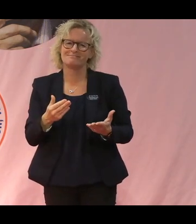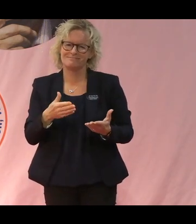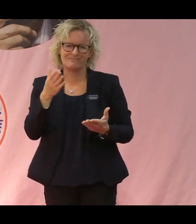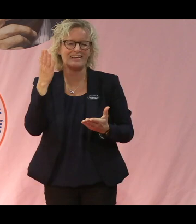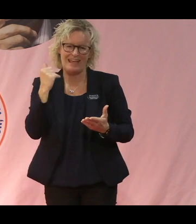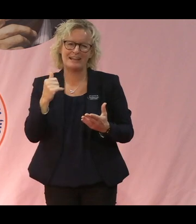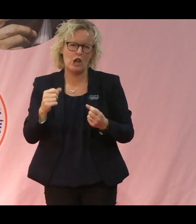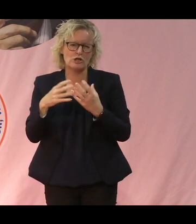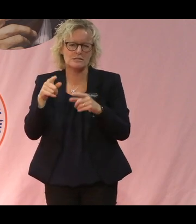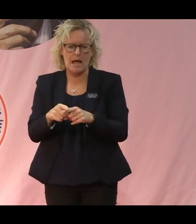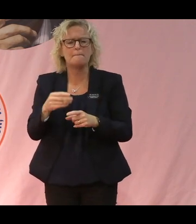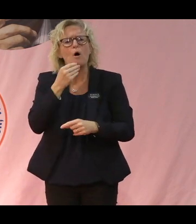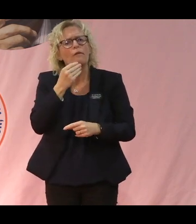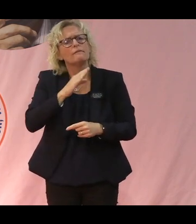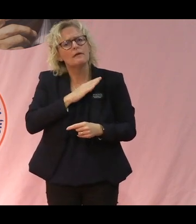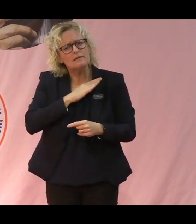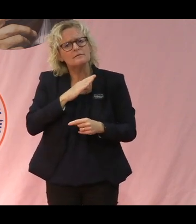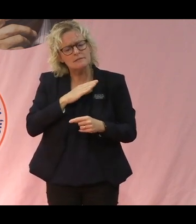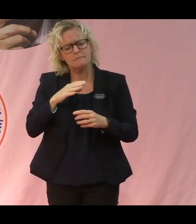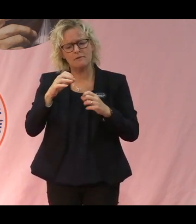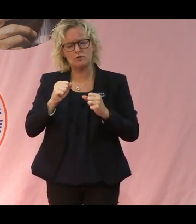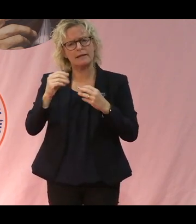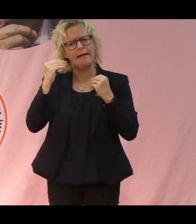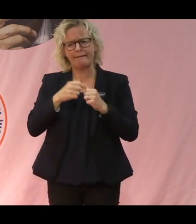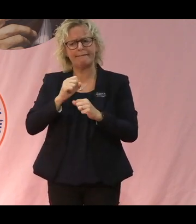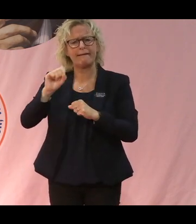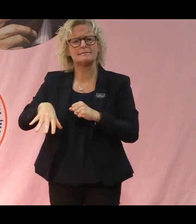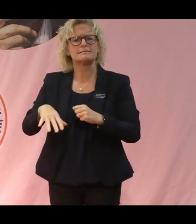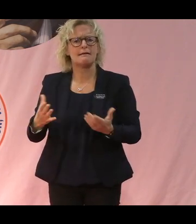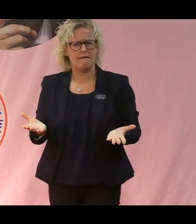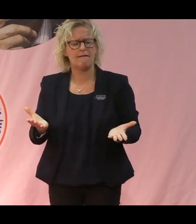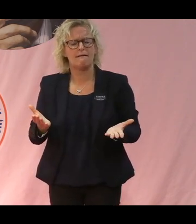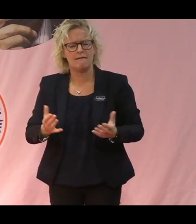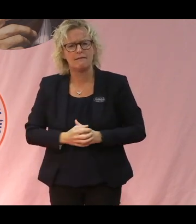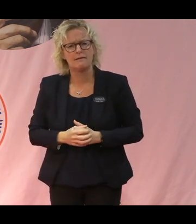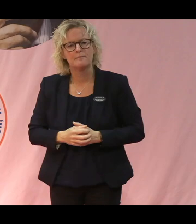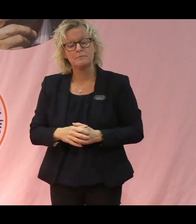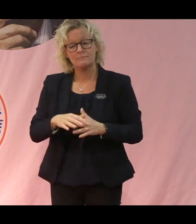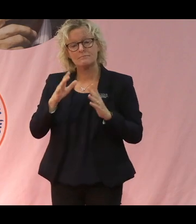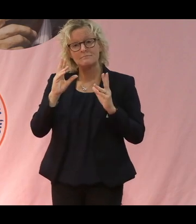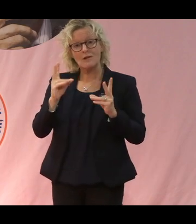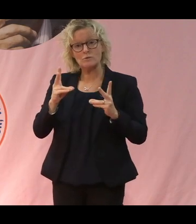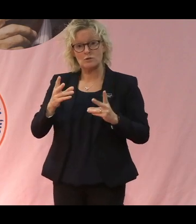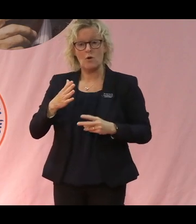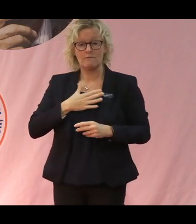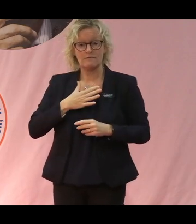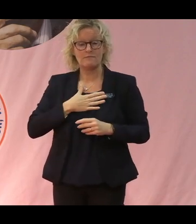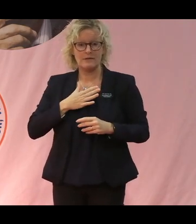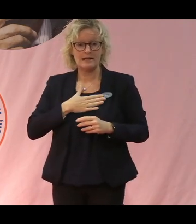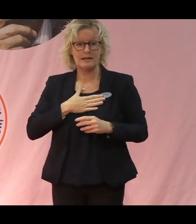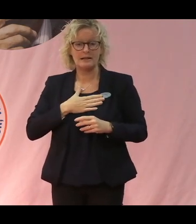maten finns. Vi får bara lära oss att inte slänga den. Men sen så skulle jag också såklart vilja slå ett slag för